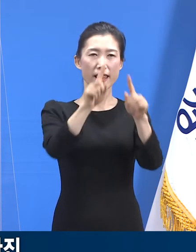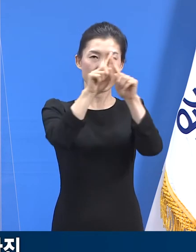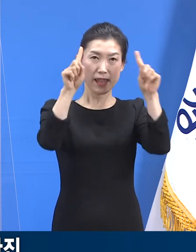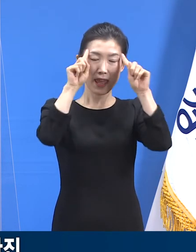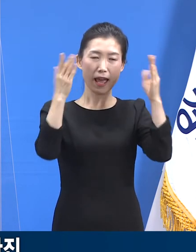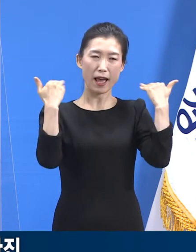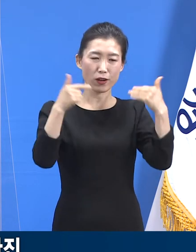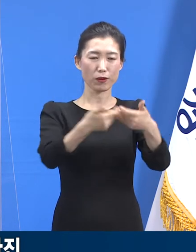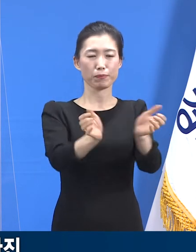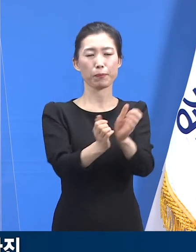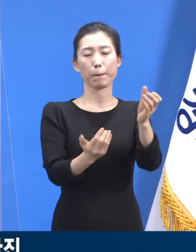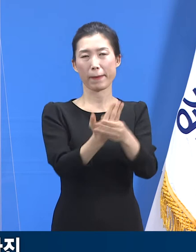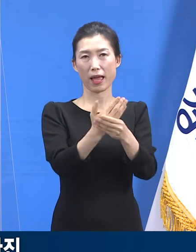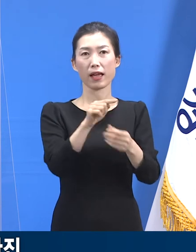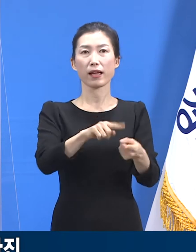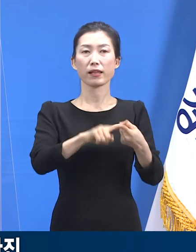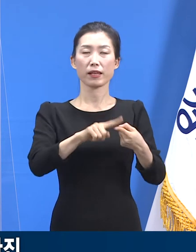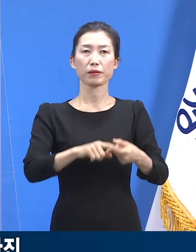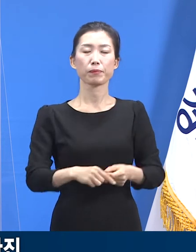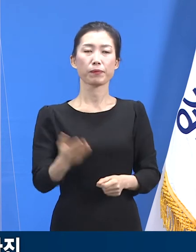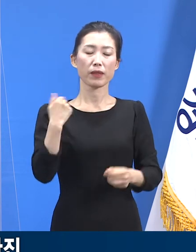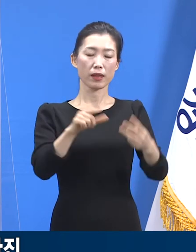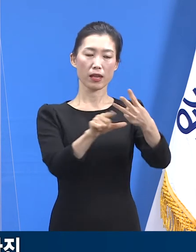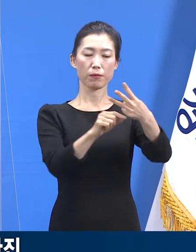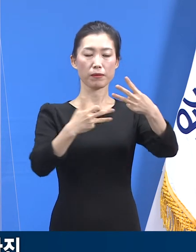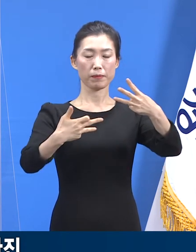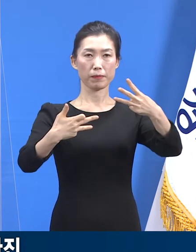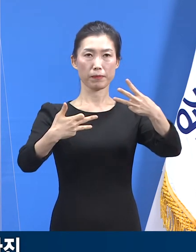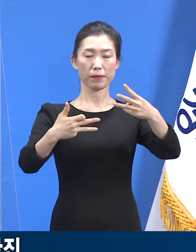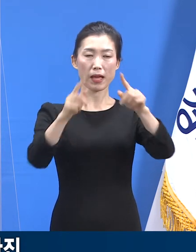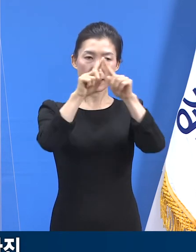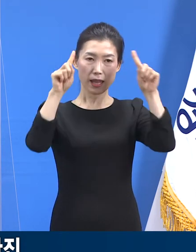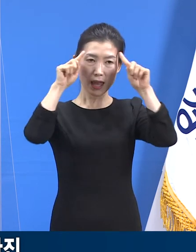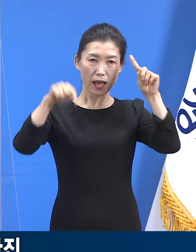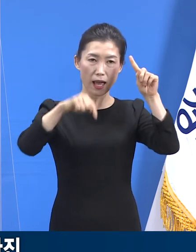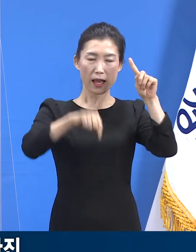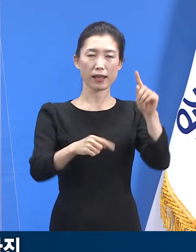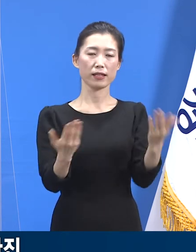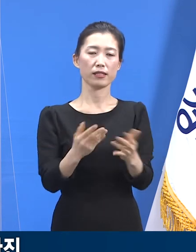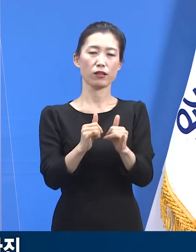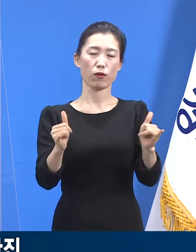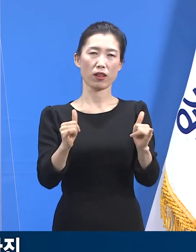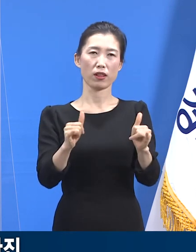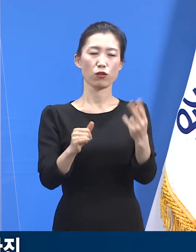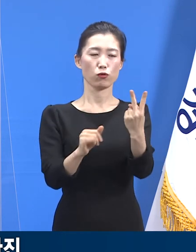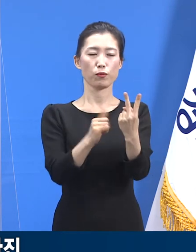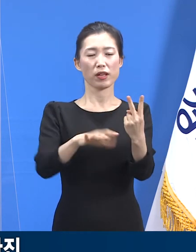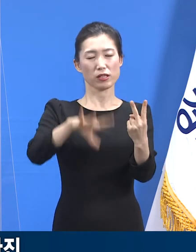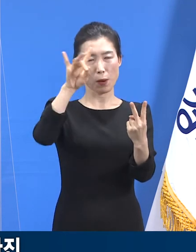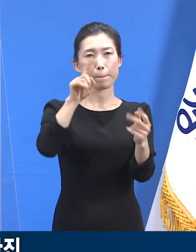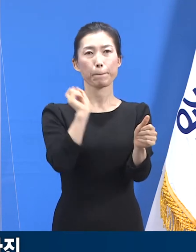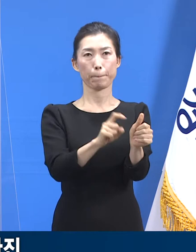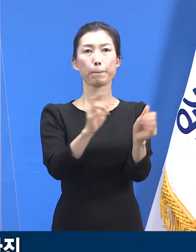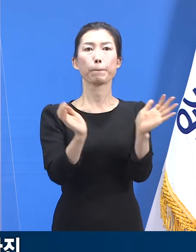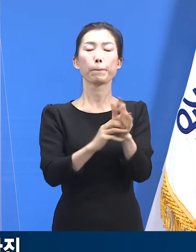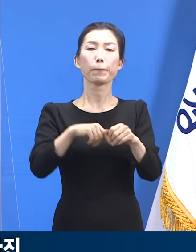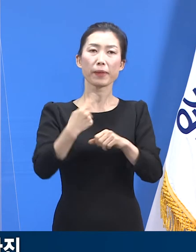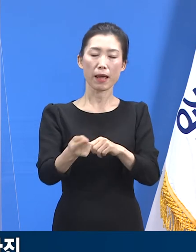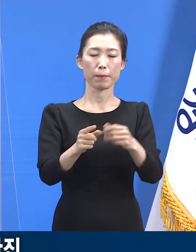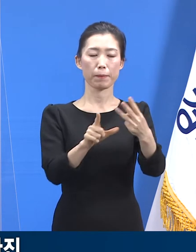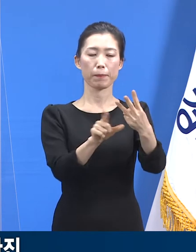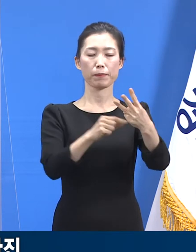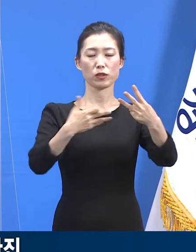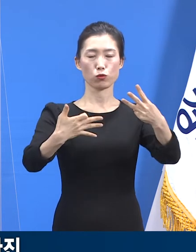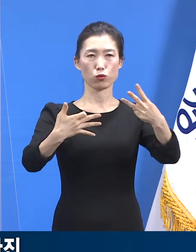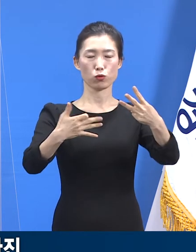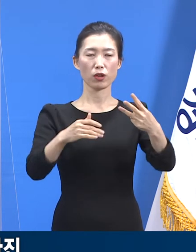클러스터의 사례입니다. 지난 18일 대학교 교직원 2명이 최초 확진 판정을 받은 이후 19일에